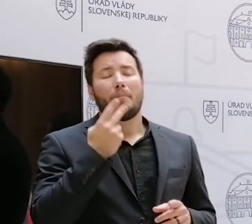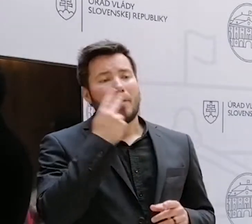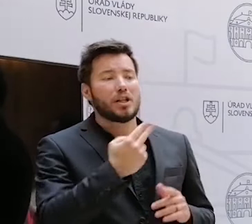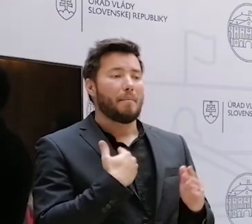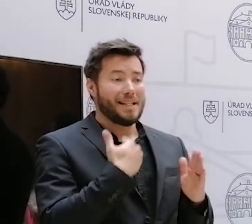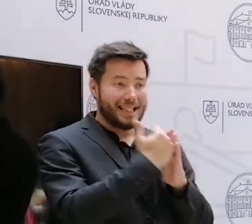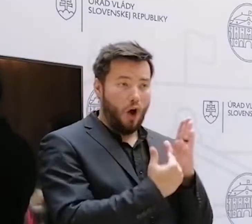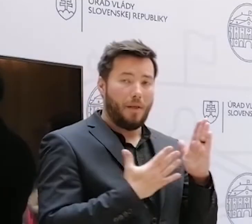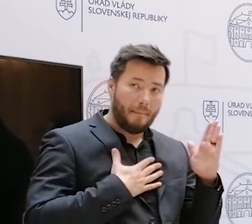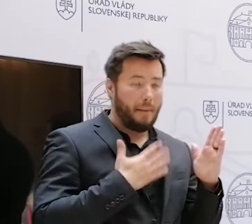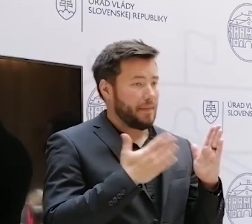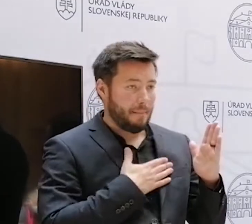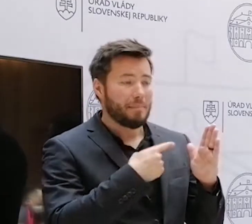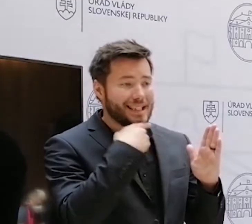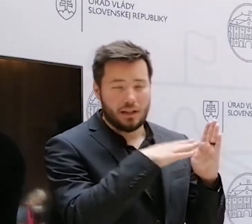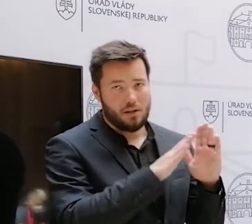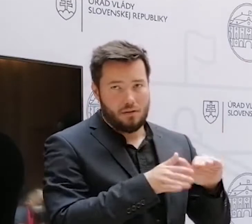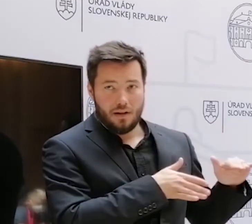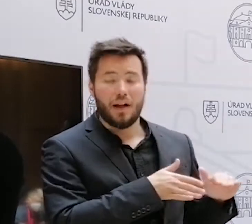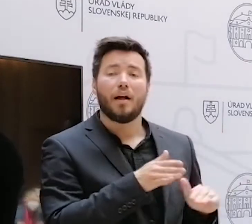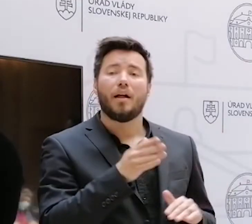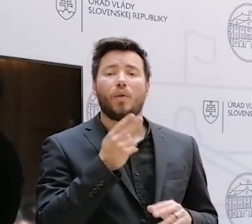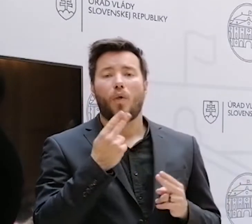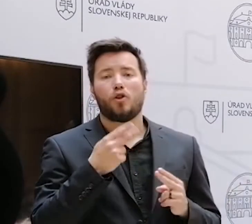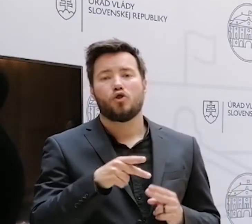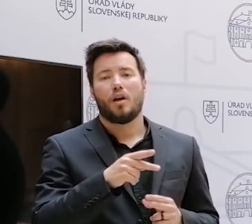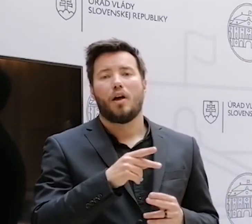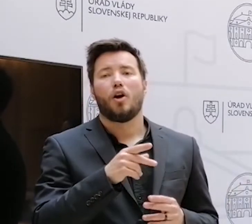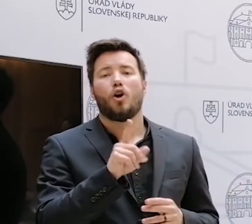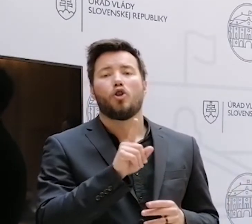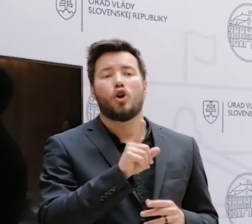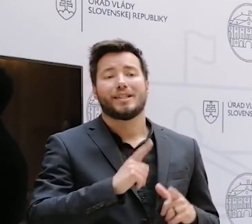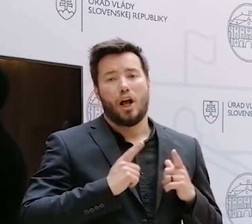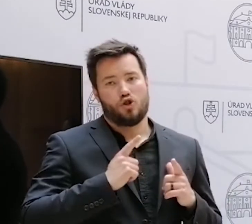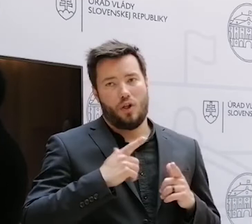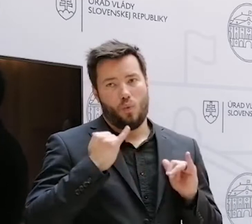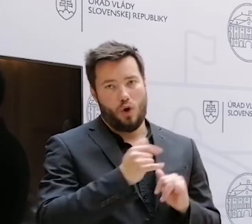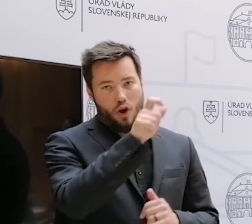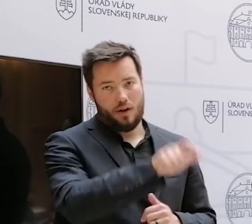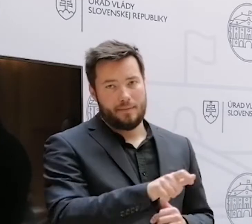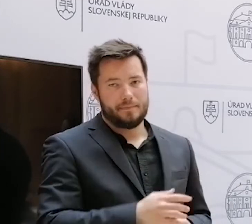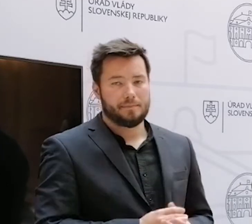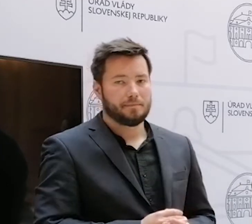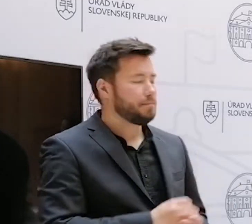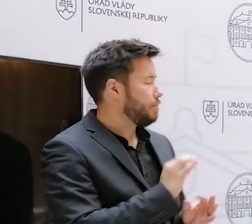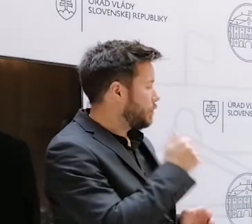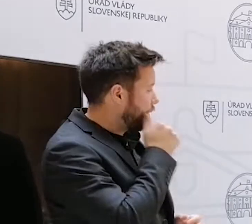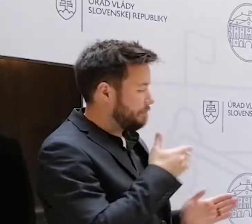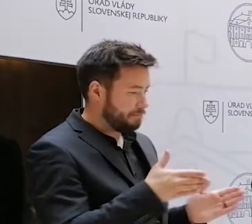aký máme postoj aj k tomuto symbolu Z. Čokinová RTVS. Pani Kolíková, ja sa chcem spýtať na Jana